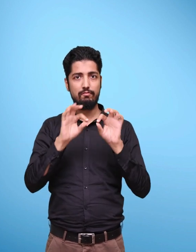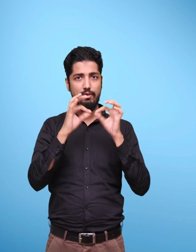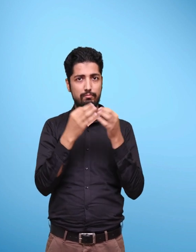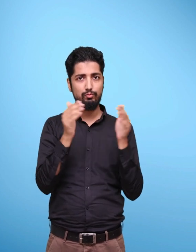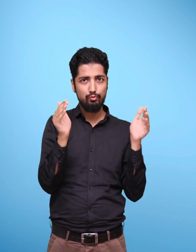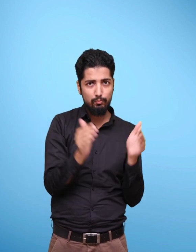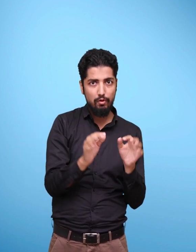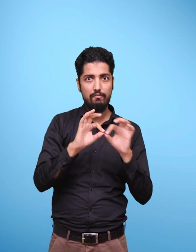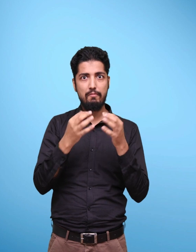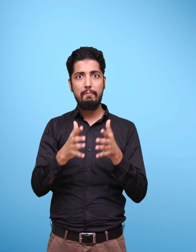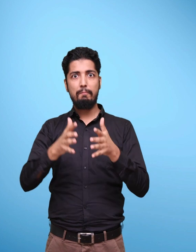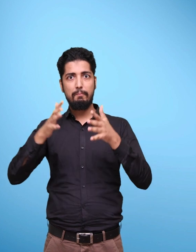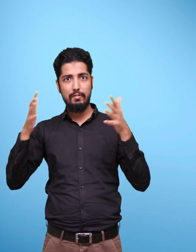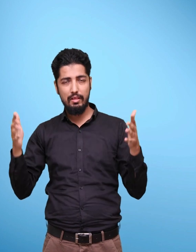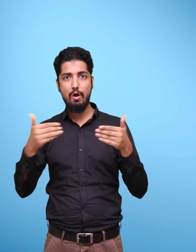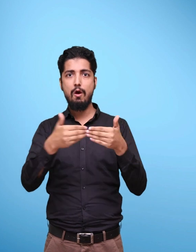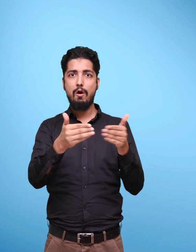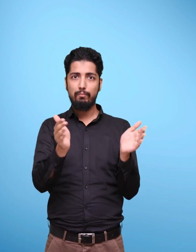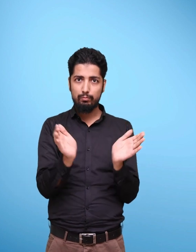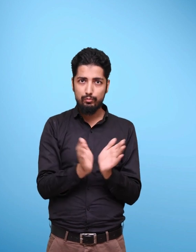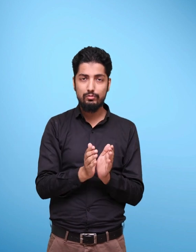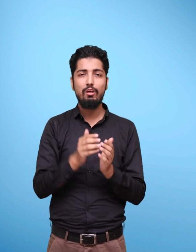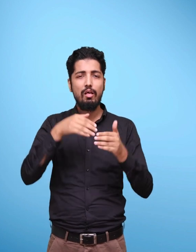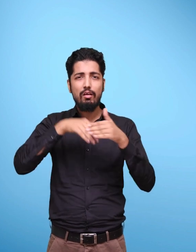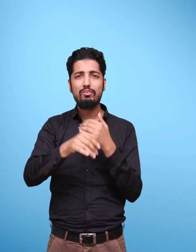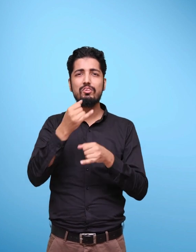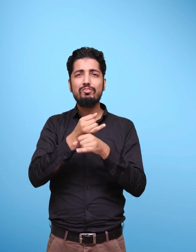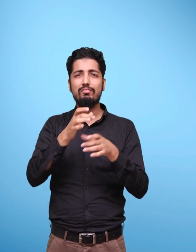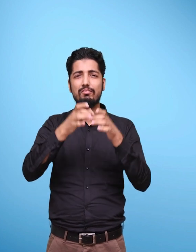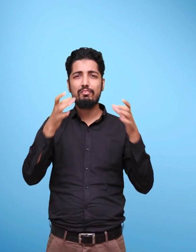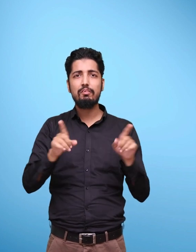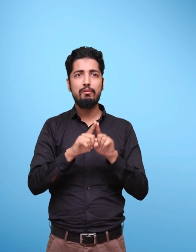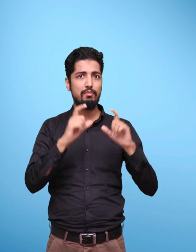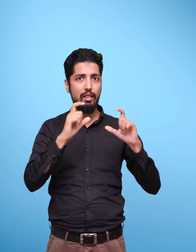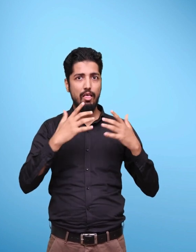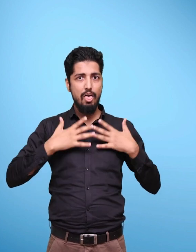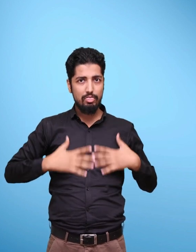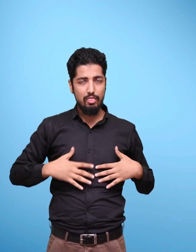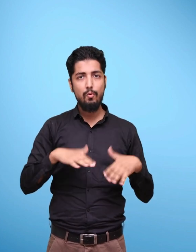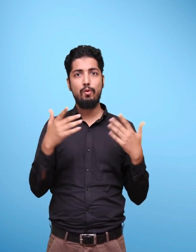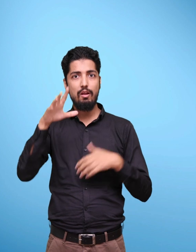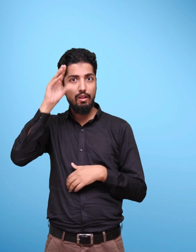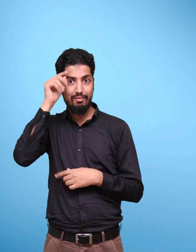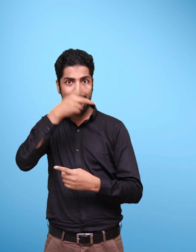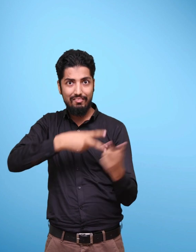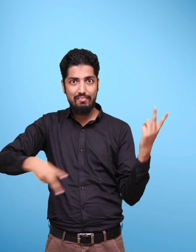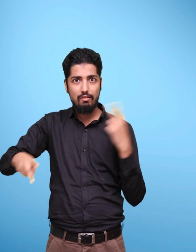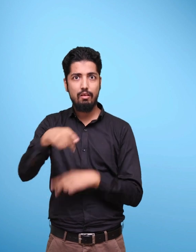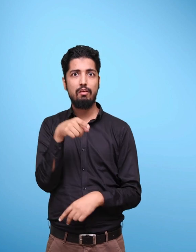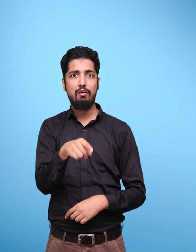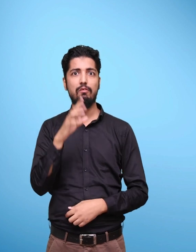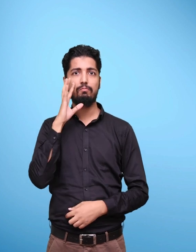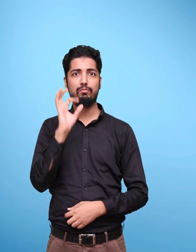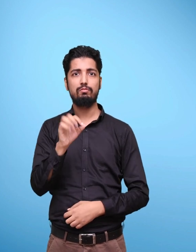रुट्रिवल्स विए भाइज बुट्टैंट इस पर अंपूमिए इस ब्रूप बाइड